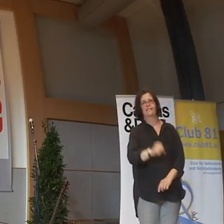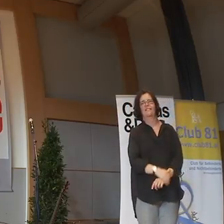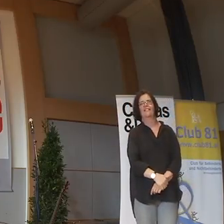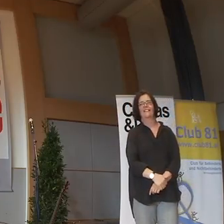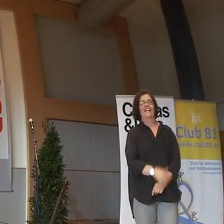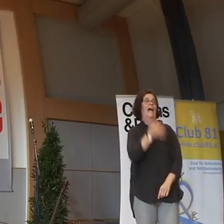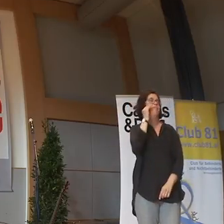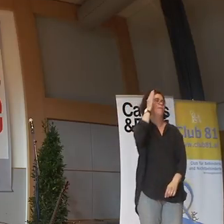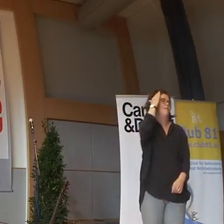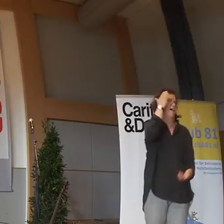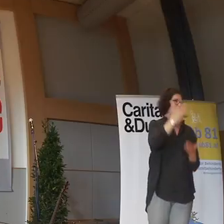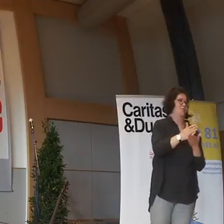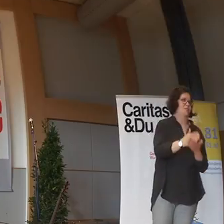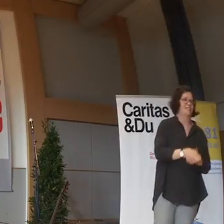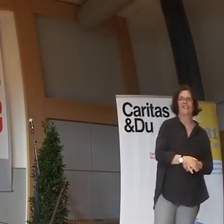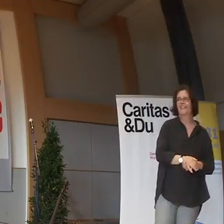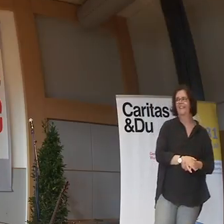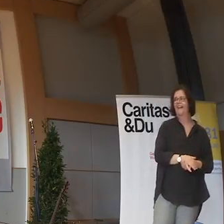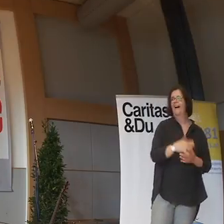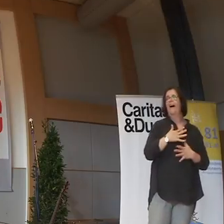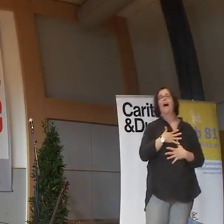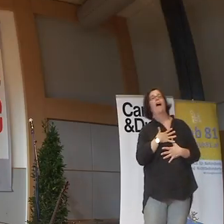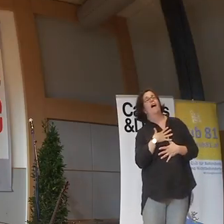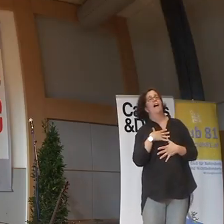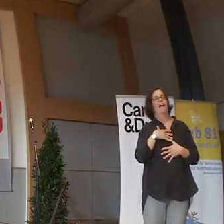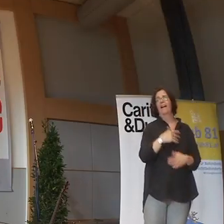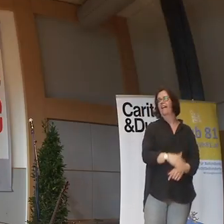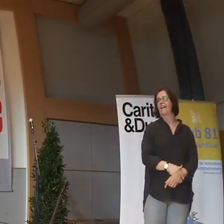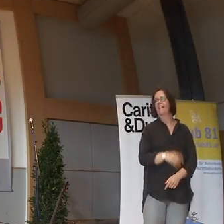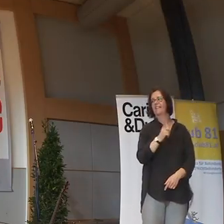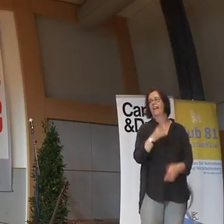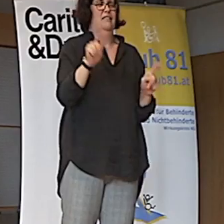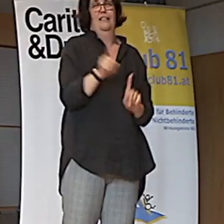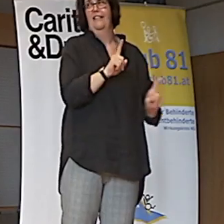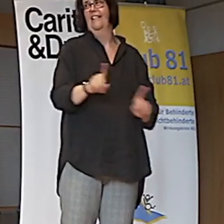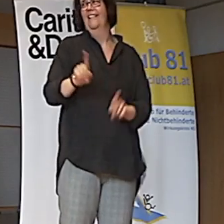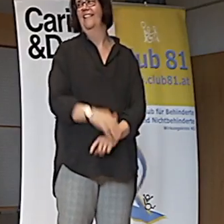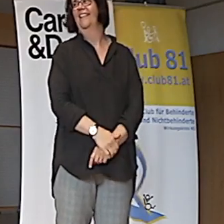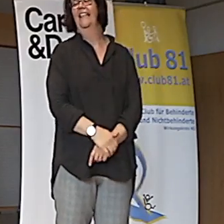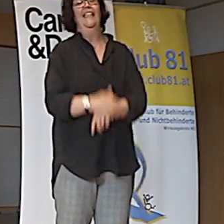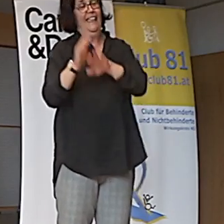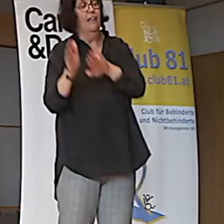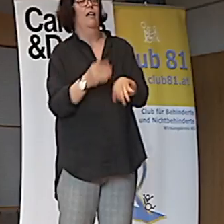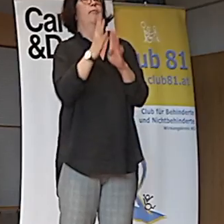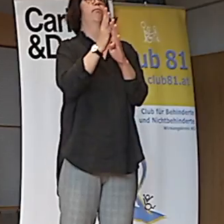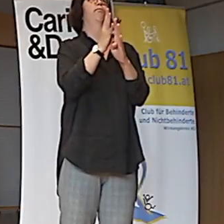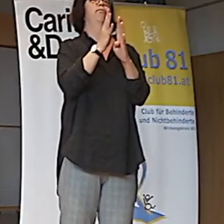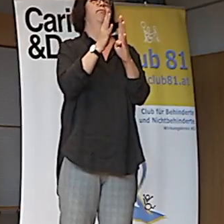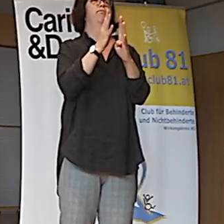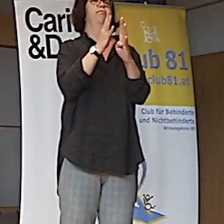Sie können ein bisschen wissen, woran ich rede. Let me entertain you. Anyway, stehst du ja mal dran.